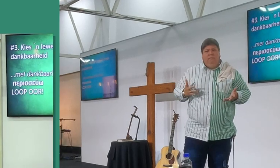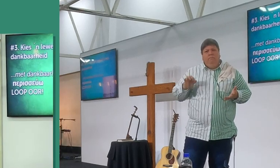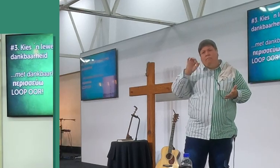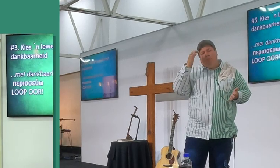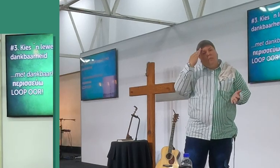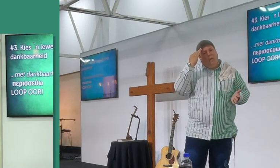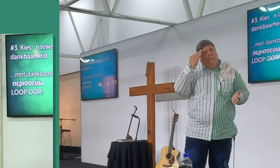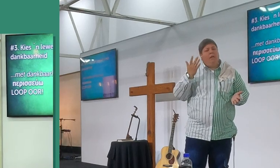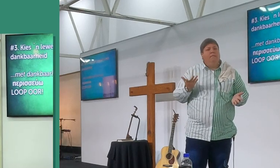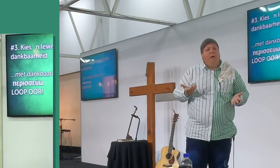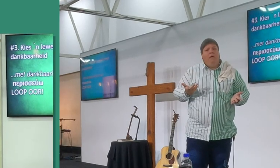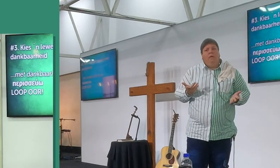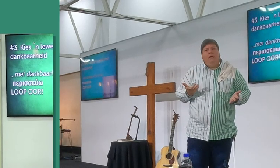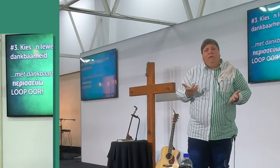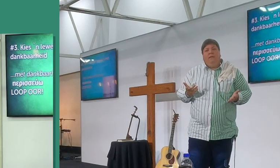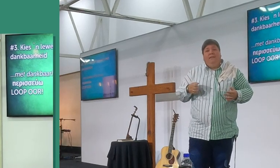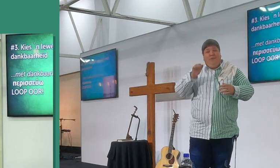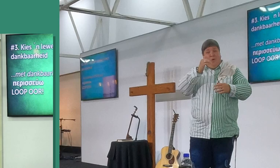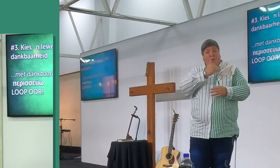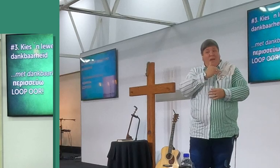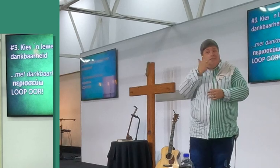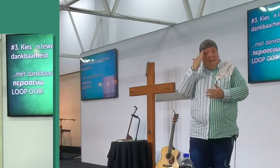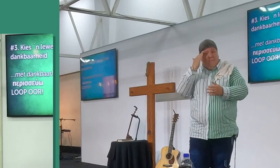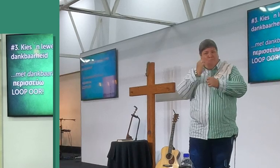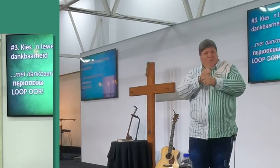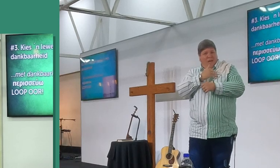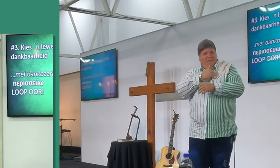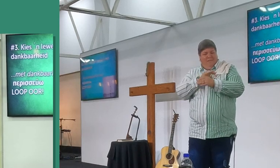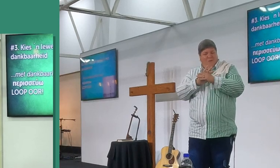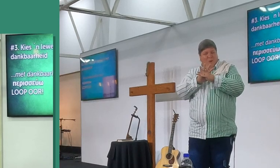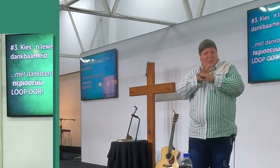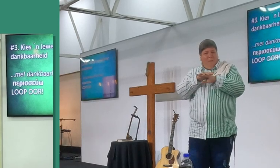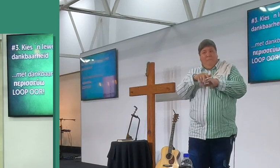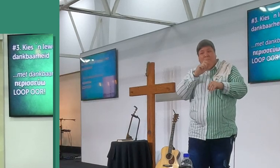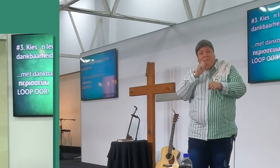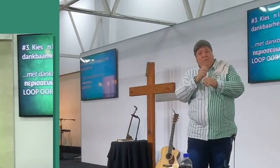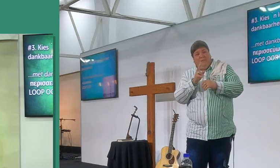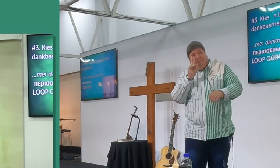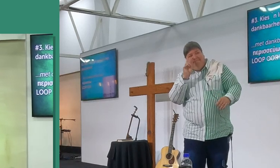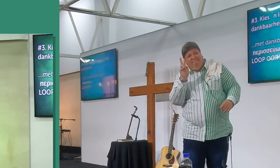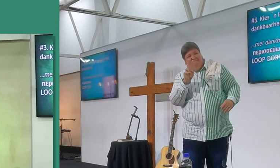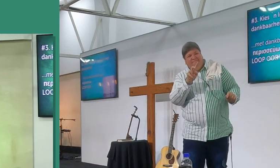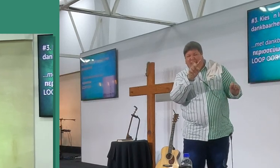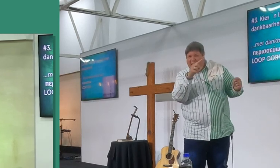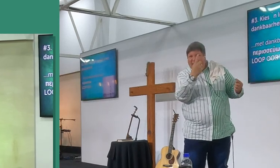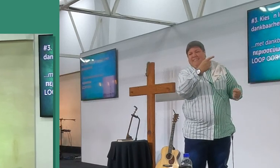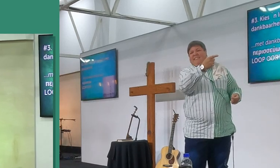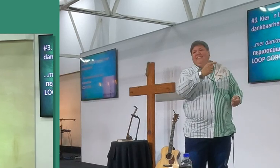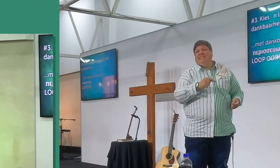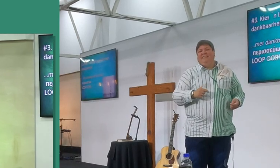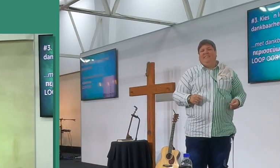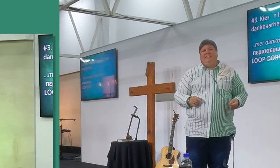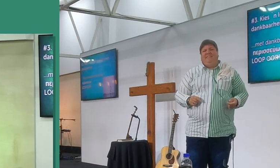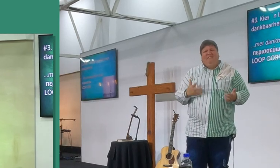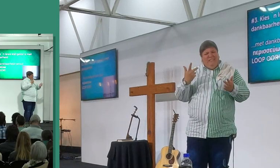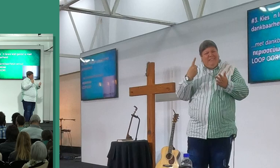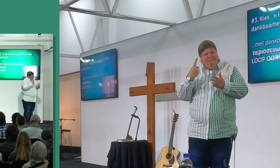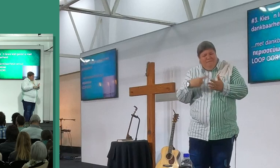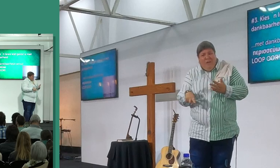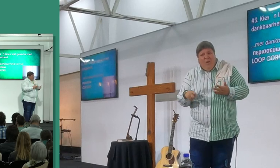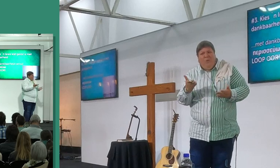jou dankbaarheid, moet oorloop, so dat mense kan sien, iets is anders, wat is fout met jou Adriaan,